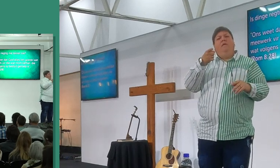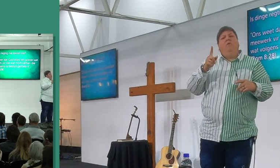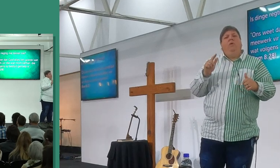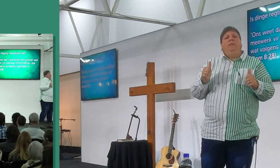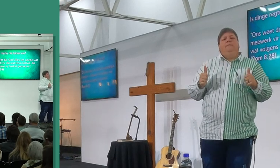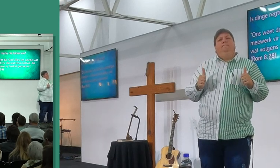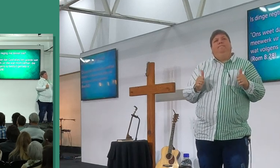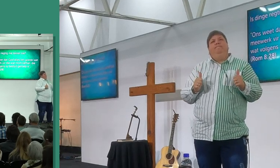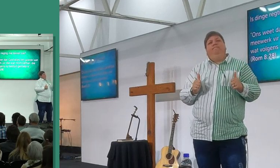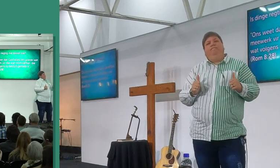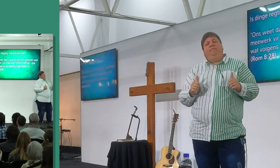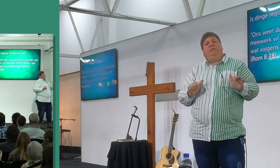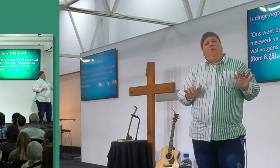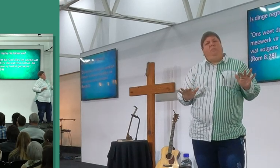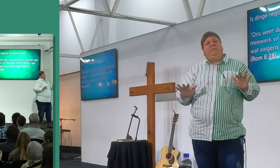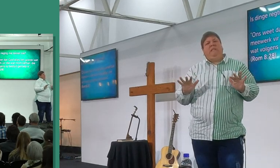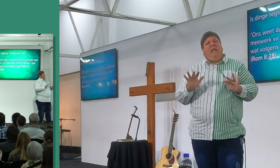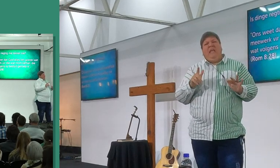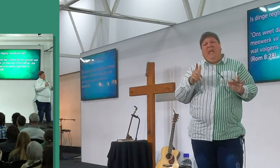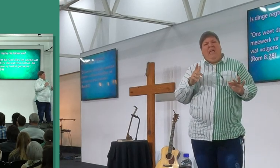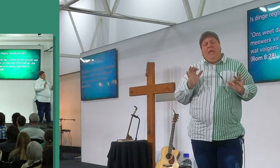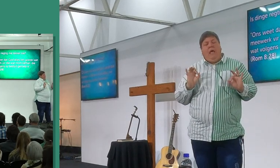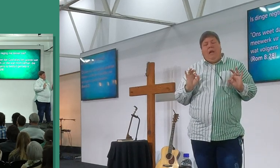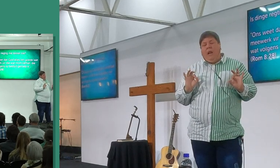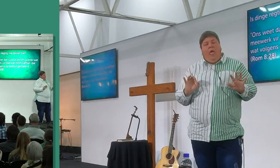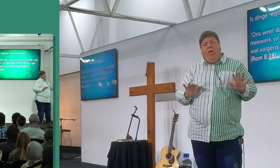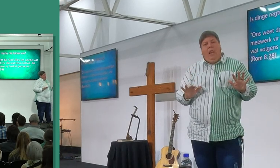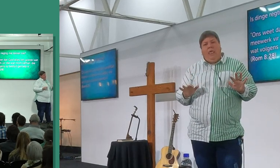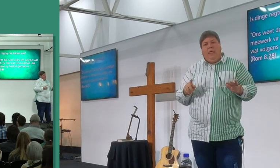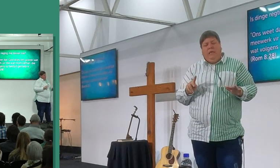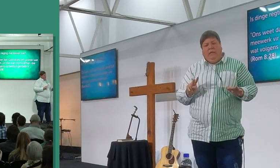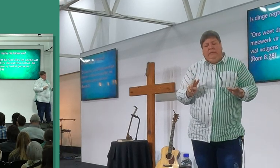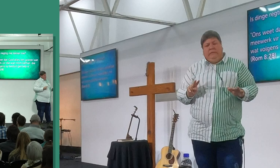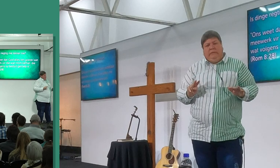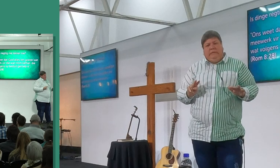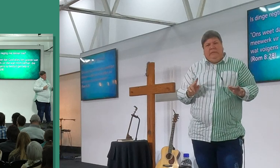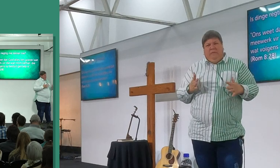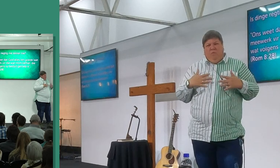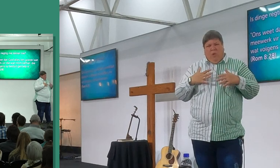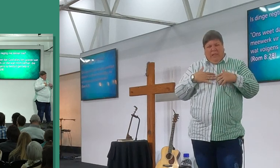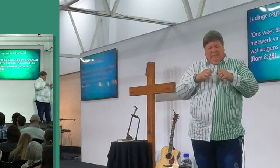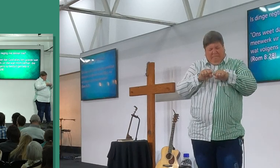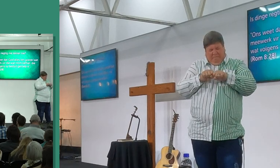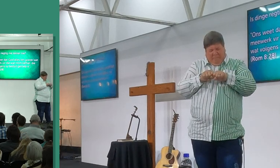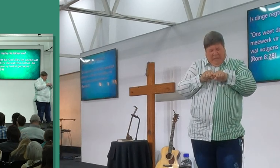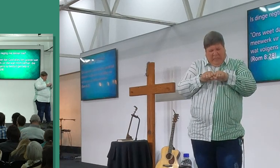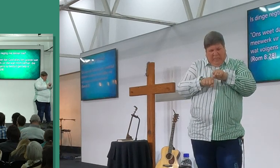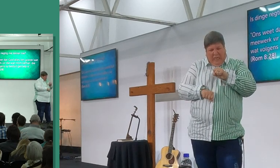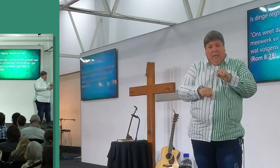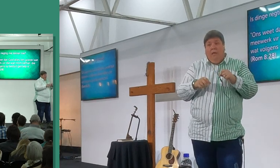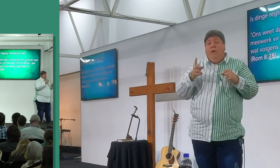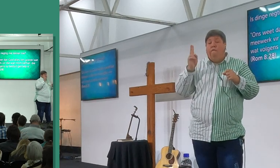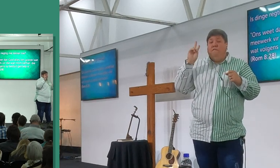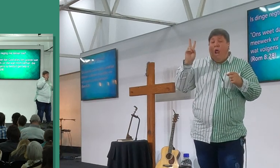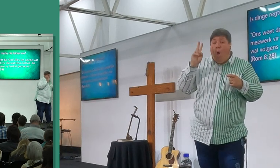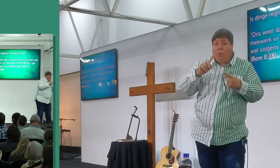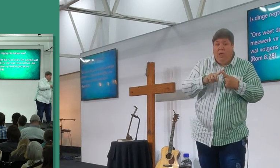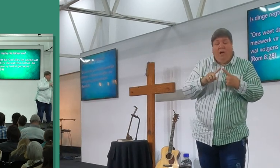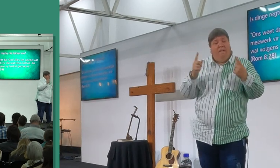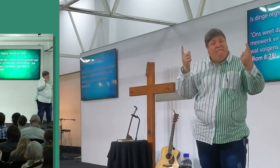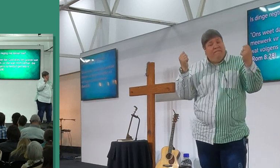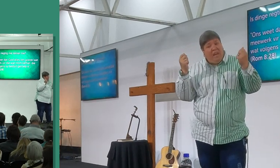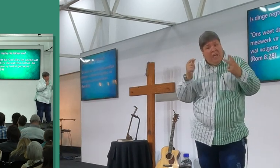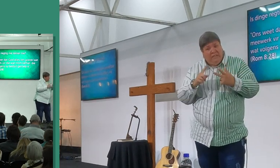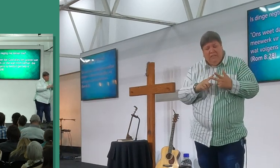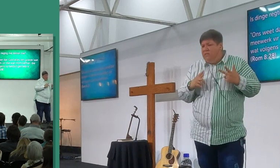oogend in die situasie, waar dinge nie reg is vir jou nie, waar dinge rarig vir jou stikkend is, dit mag in jou verhouding wees, dit mag in jou finansies wees,